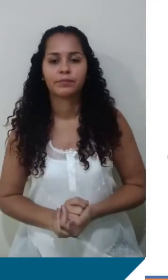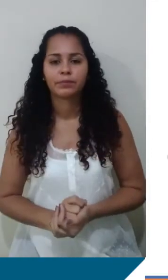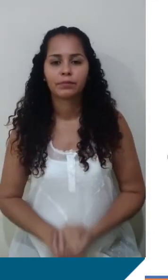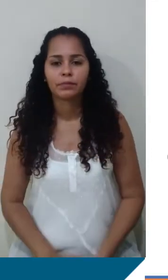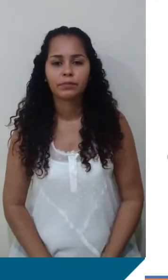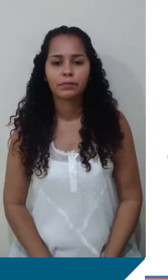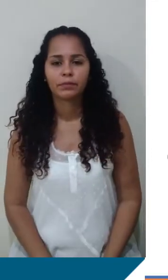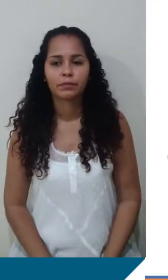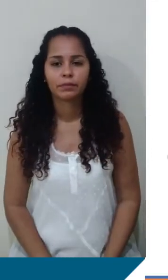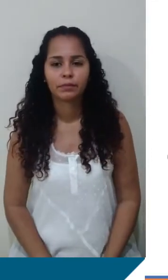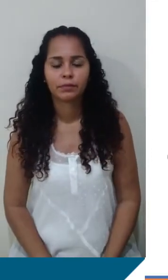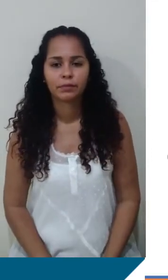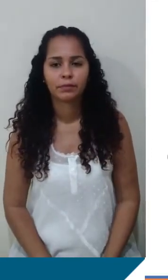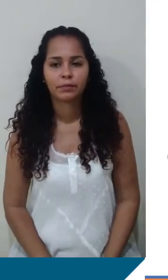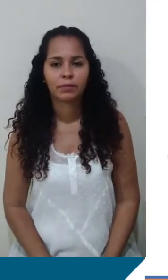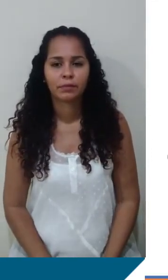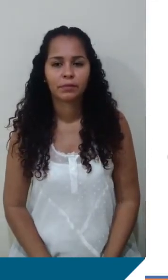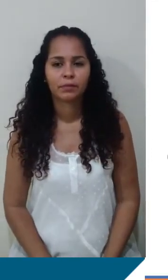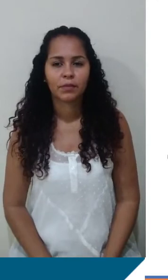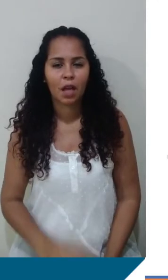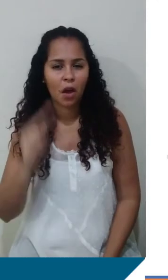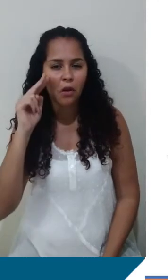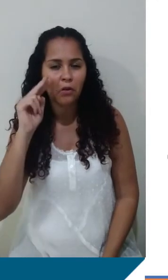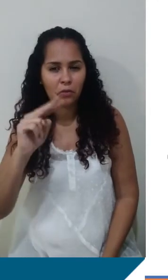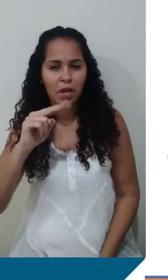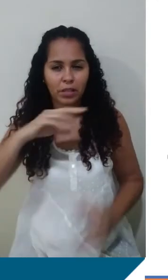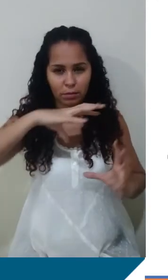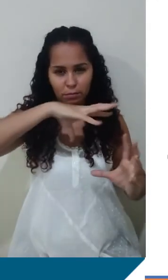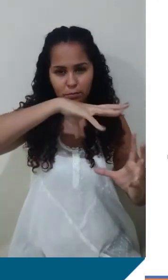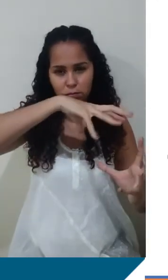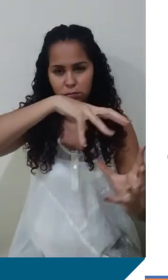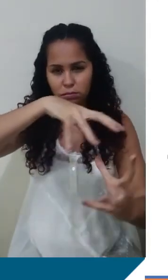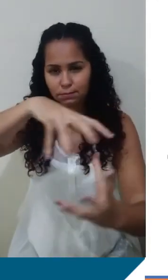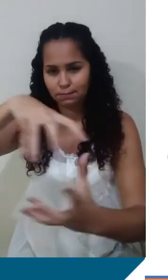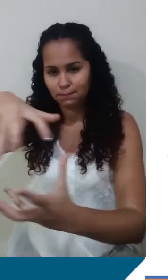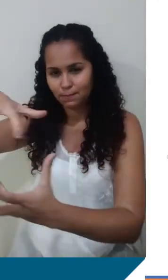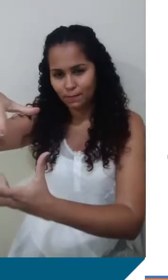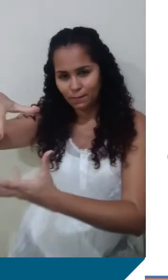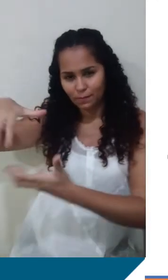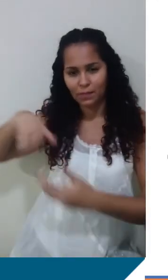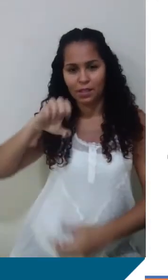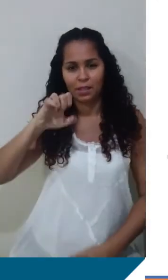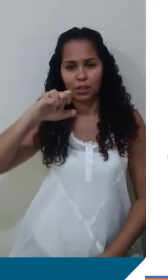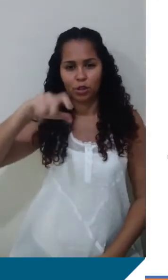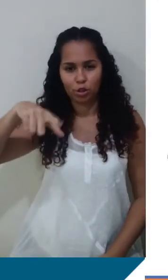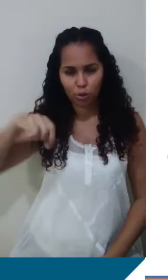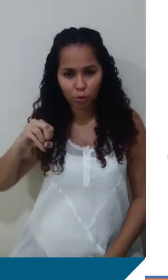Então, quando a gente... Aqui o eixo de rotação. Quando a gente tem aqui o Sol, tá? Com seus raios solares. Eles